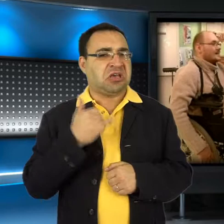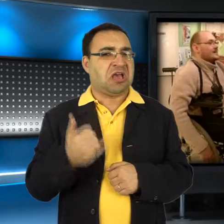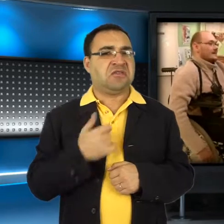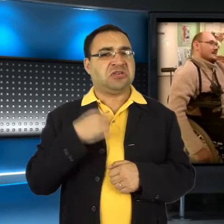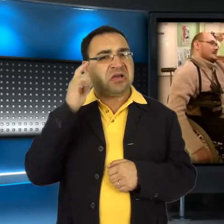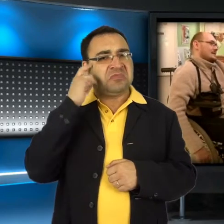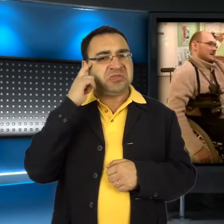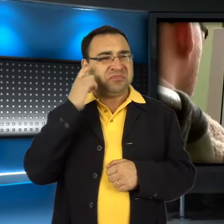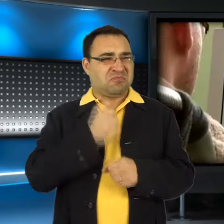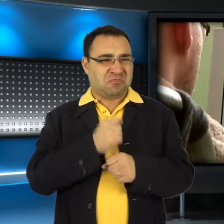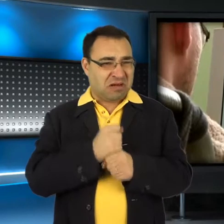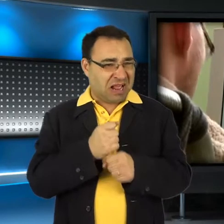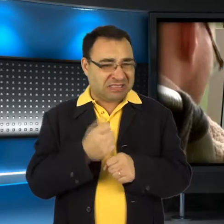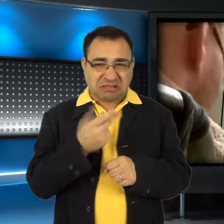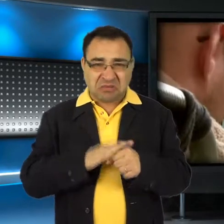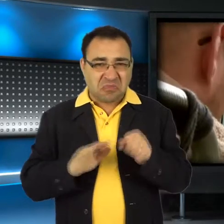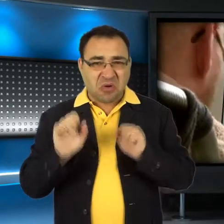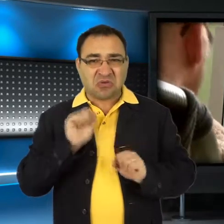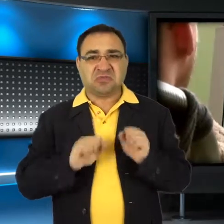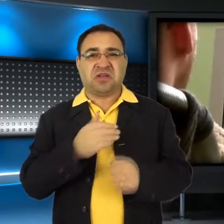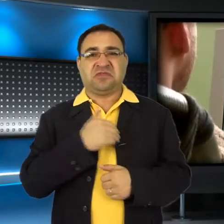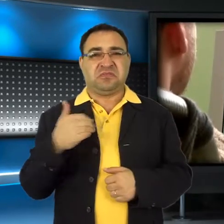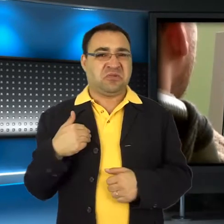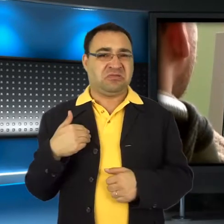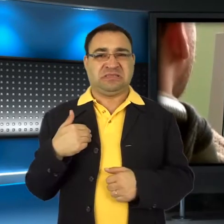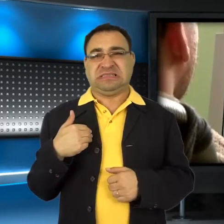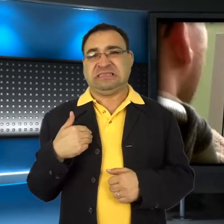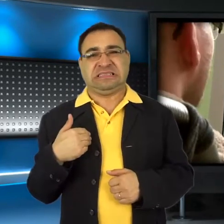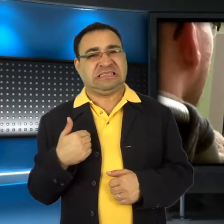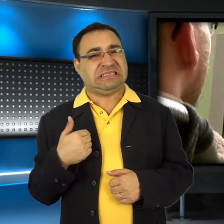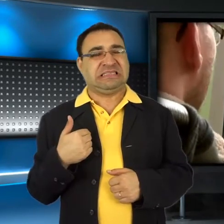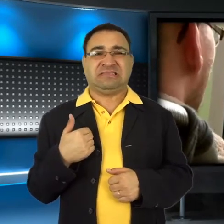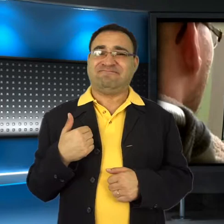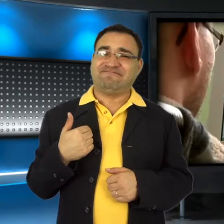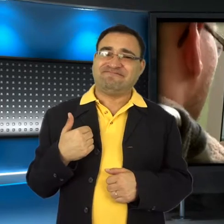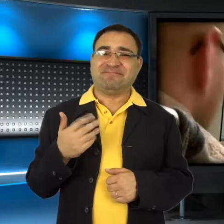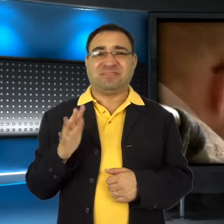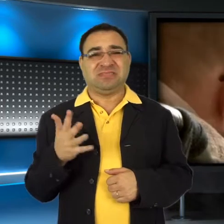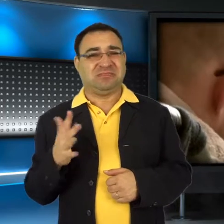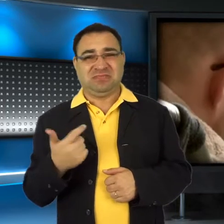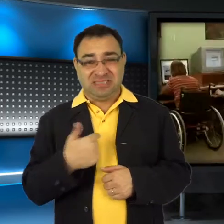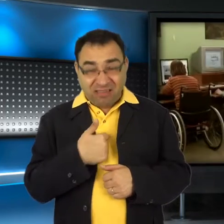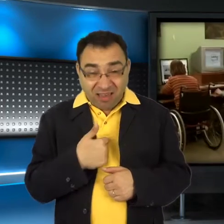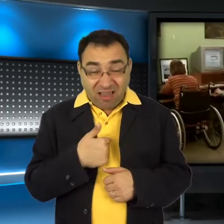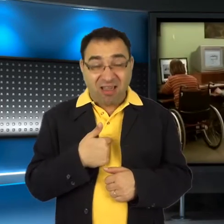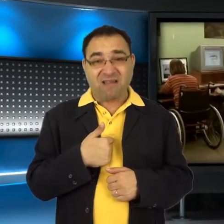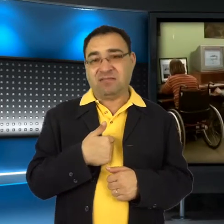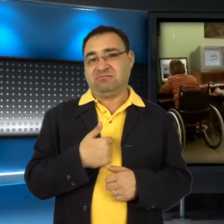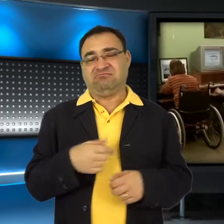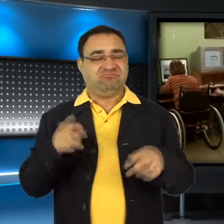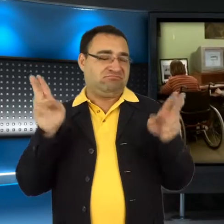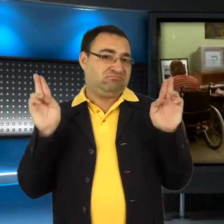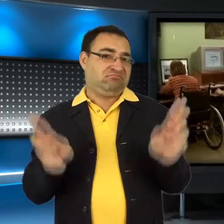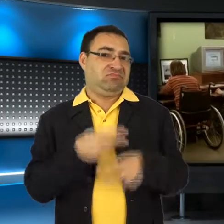Dla osób niepełnosprawnych w Polsce jest LC3, mnie